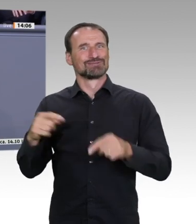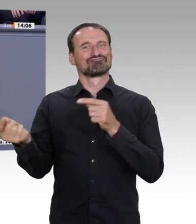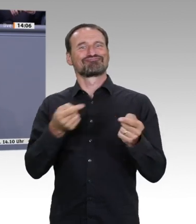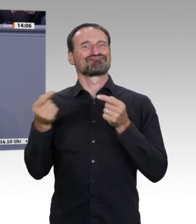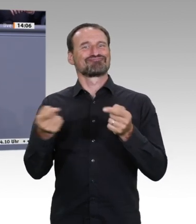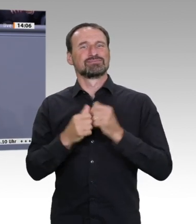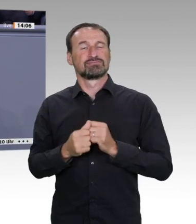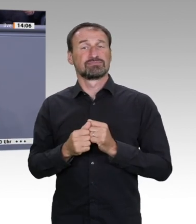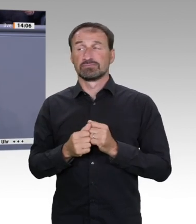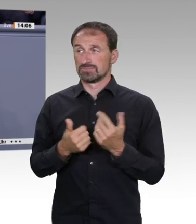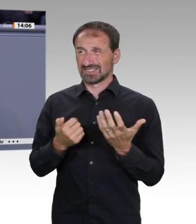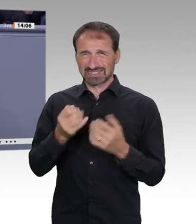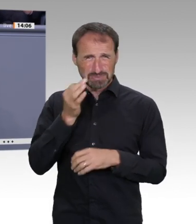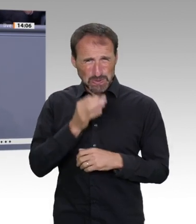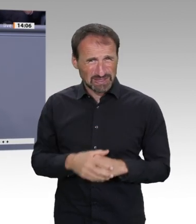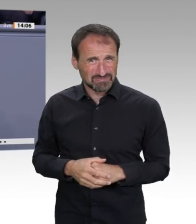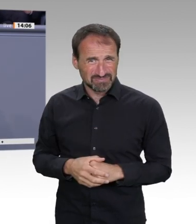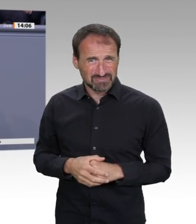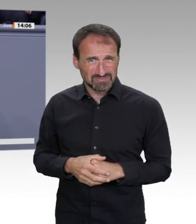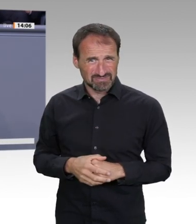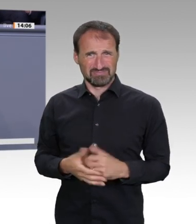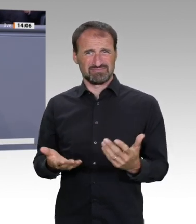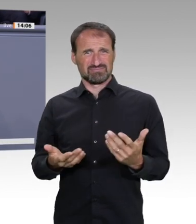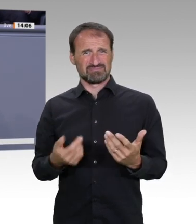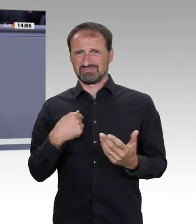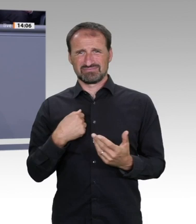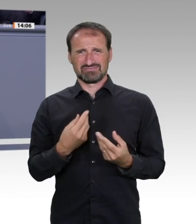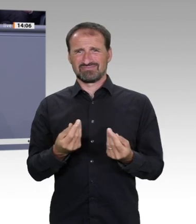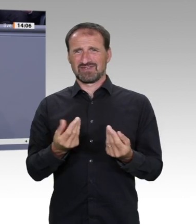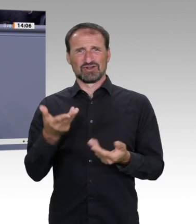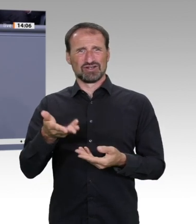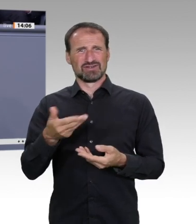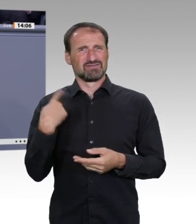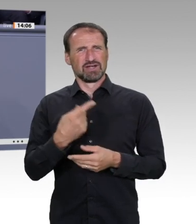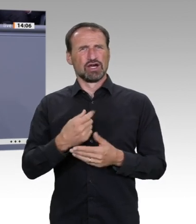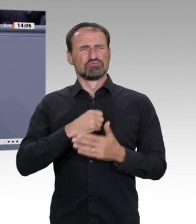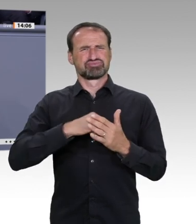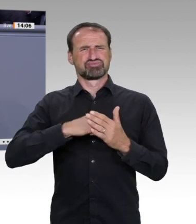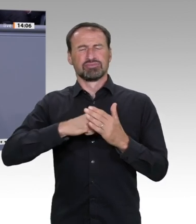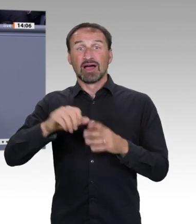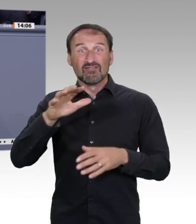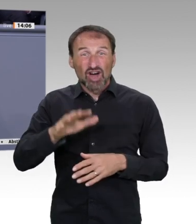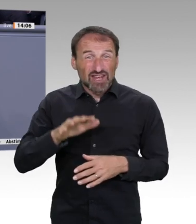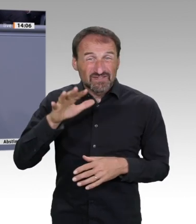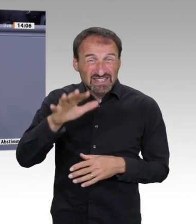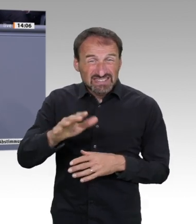die einfach mal raus mussten. Allen Anträgen ist aber eines gemeinsam, sie sind meilenweit davon